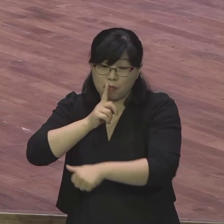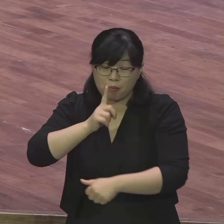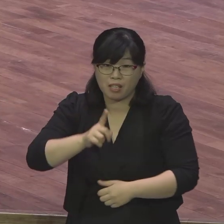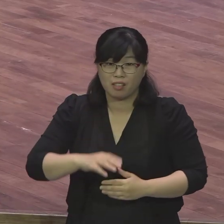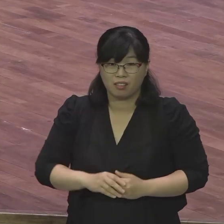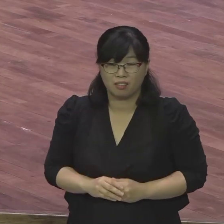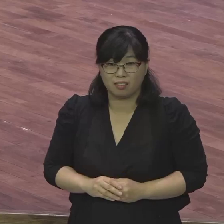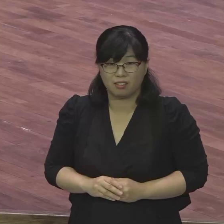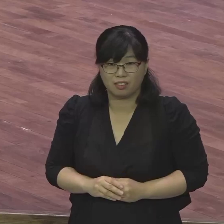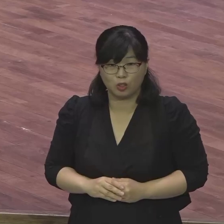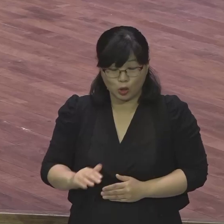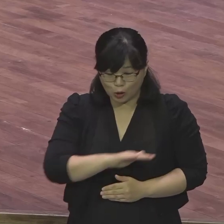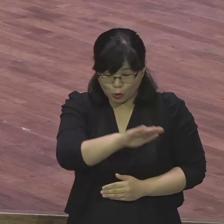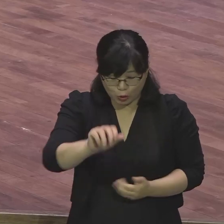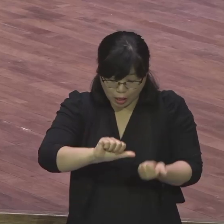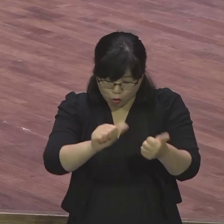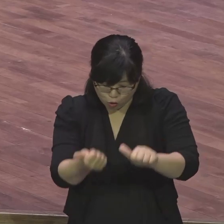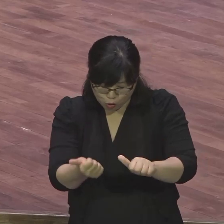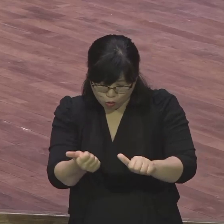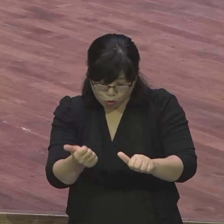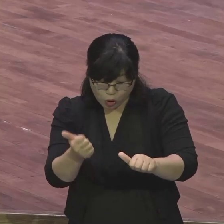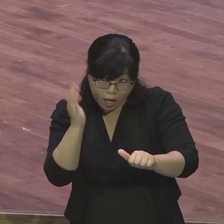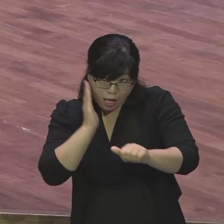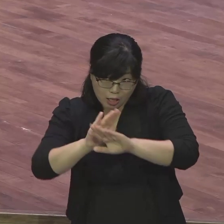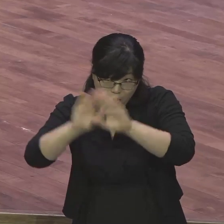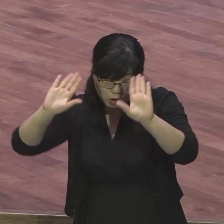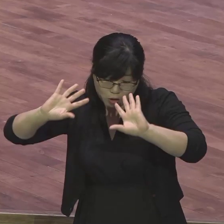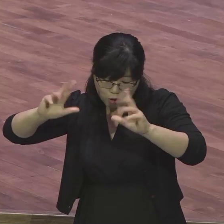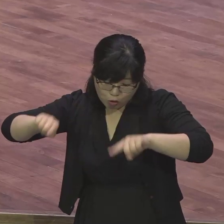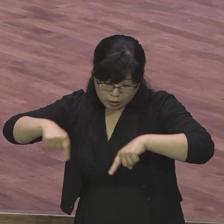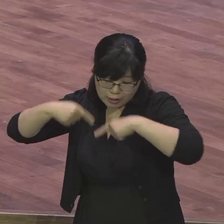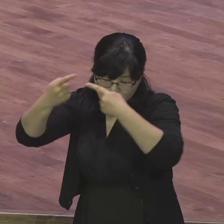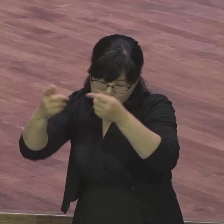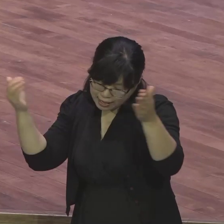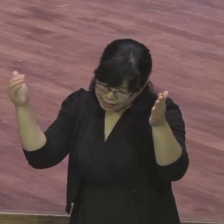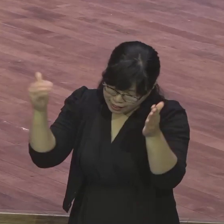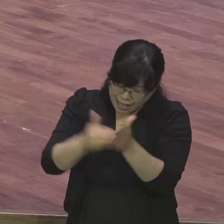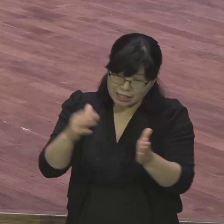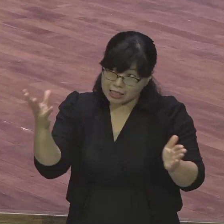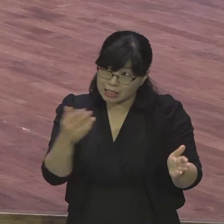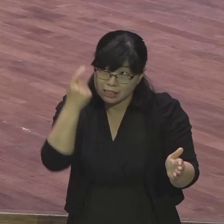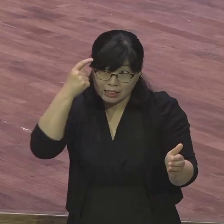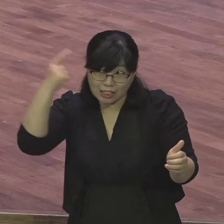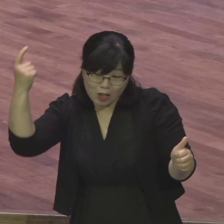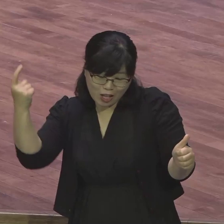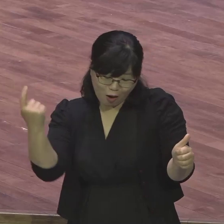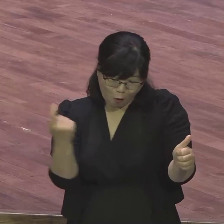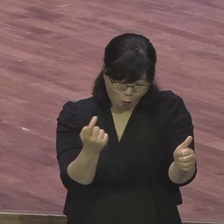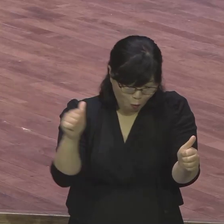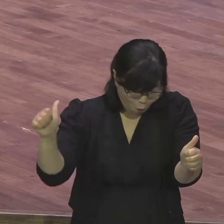천국 입성할 때까지 함께 하십니다 아멘 우리가 천국 어떻게 가요 우리가 어떻게 길을 알아야 하지